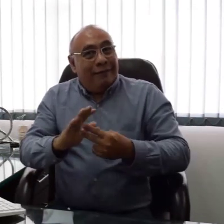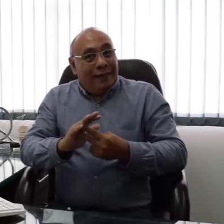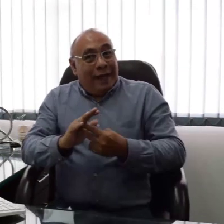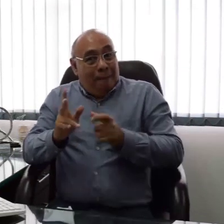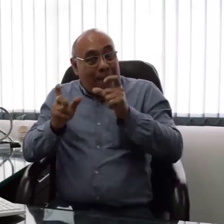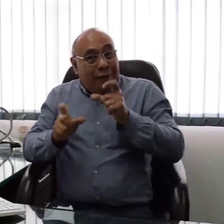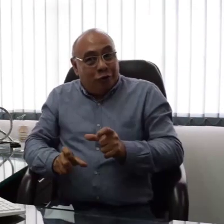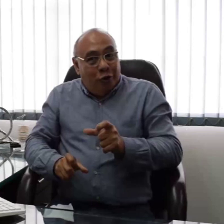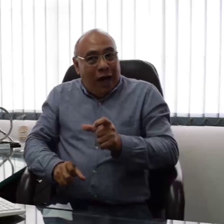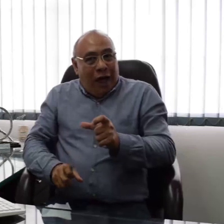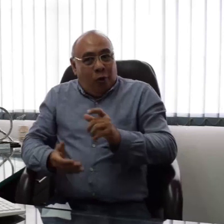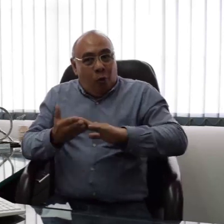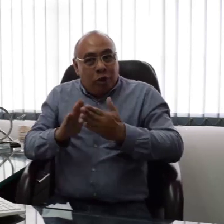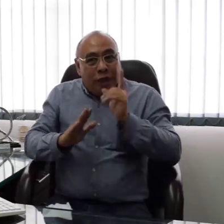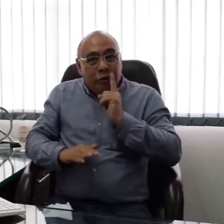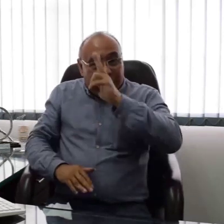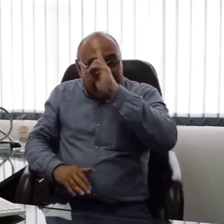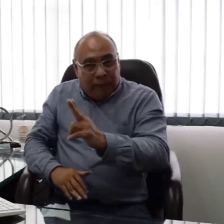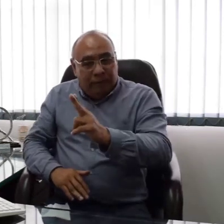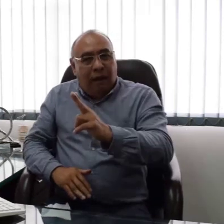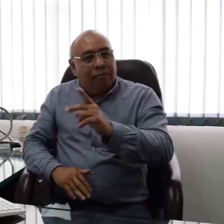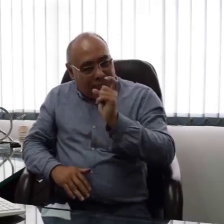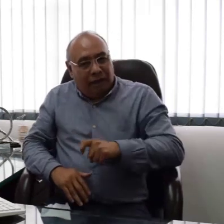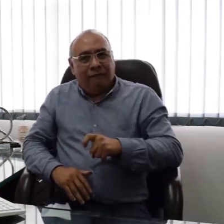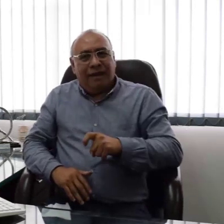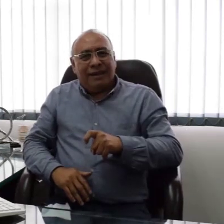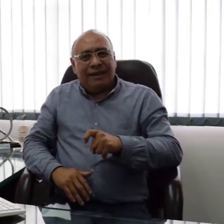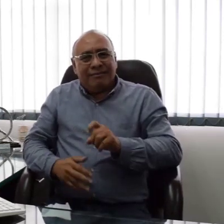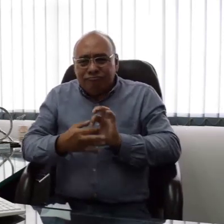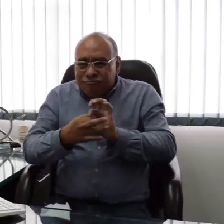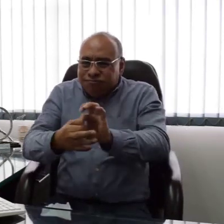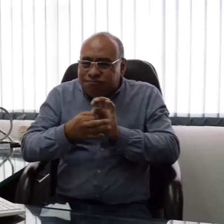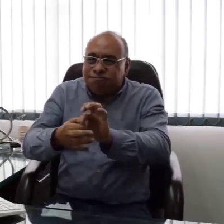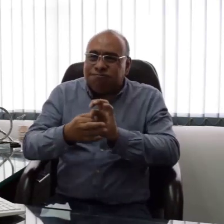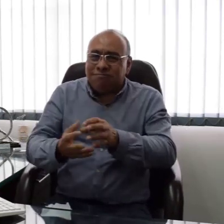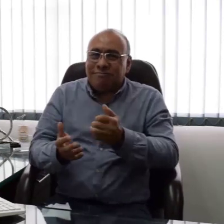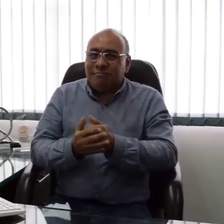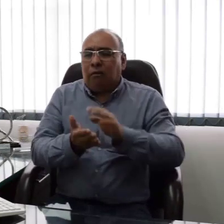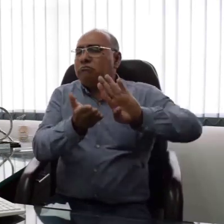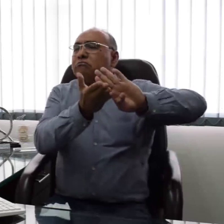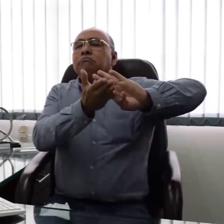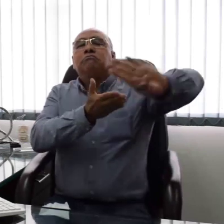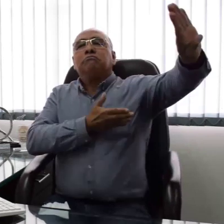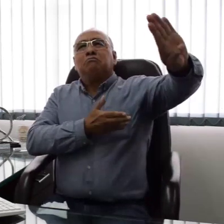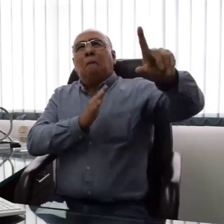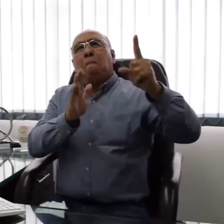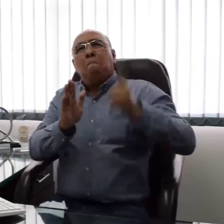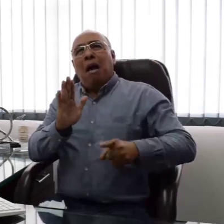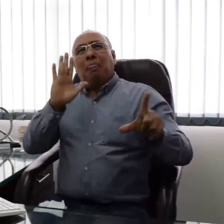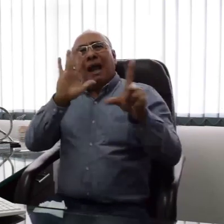Esto evidencia la importancia del respeto a la comunidad sorda y el trabajo articulado. No se puede desconocer estas entidades centrándose en temas